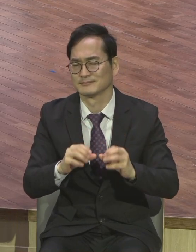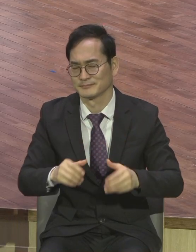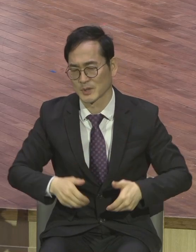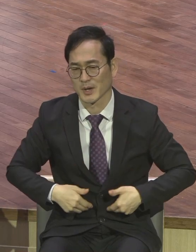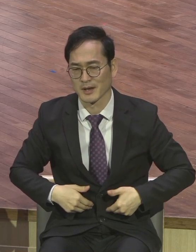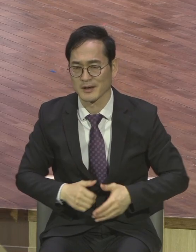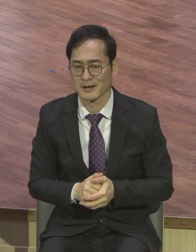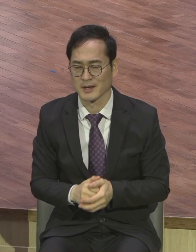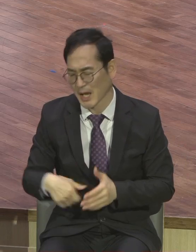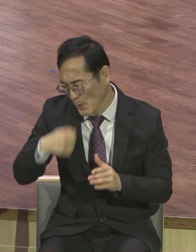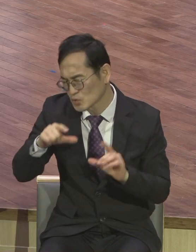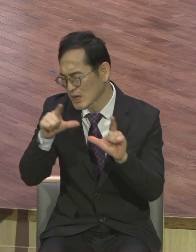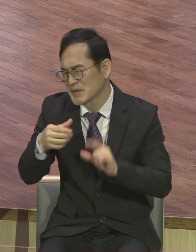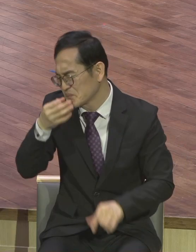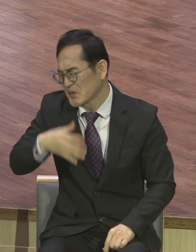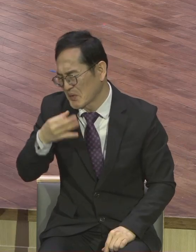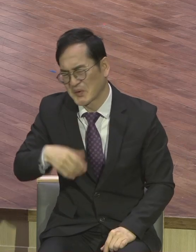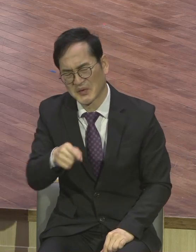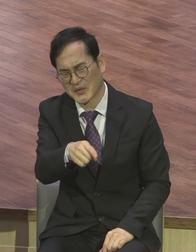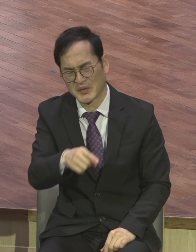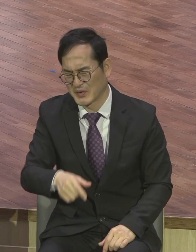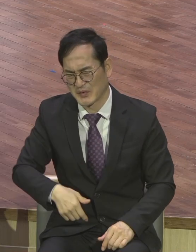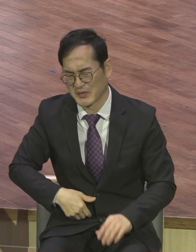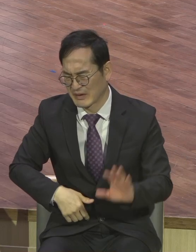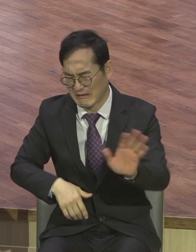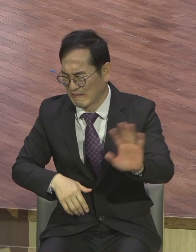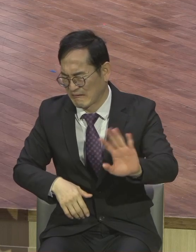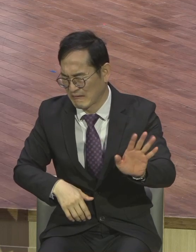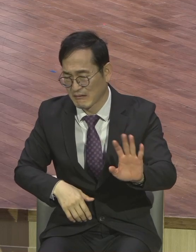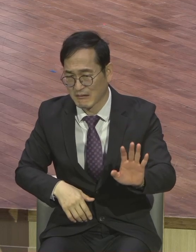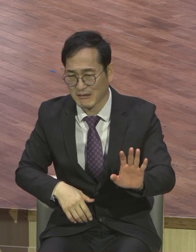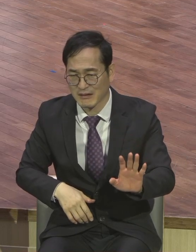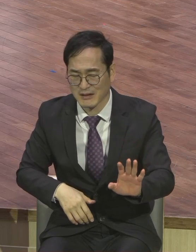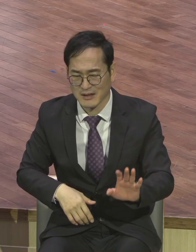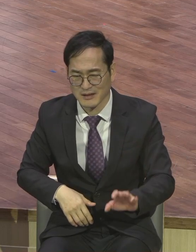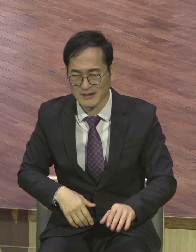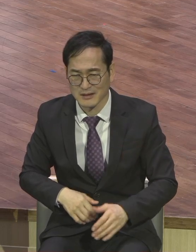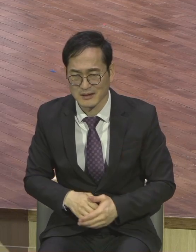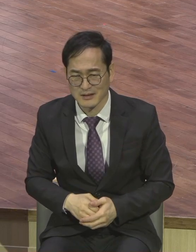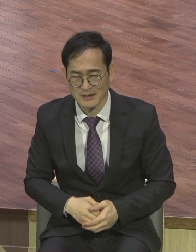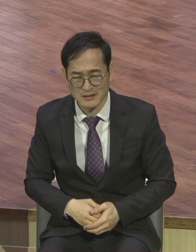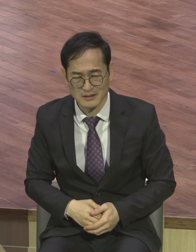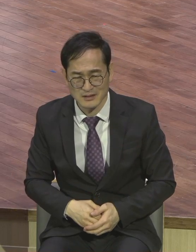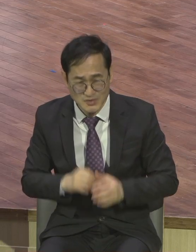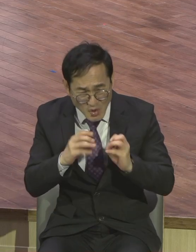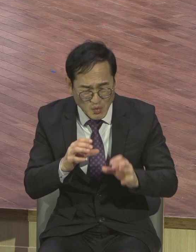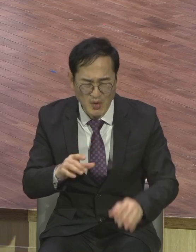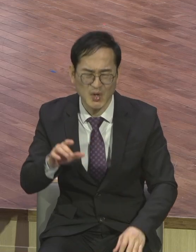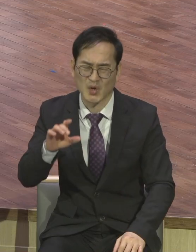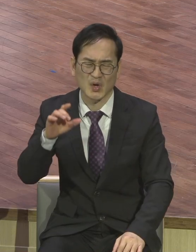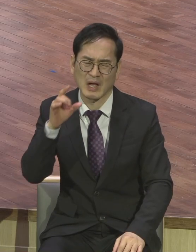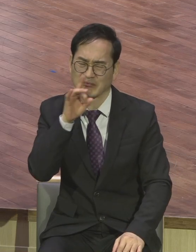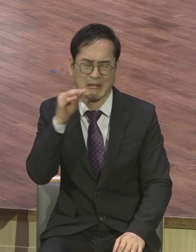힘들어 전전건강 이렇게 살아온 우리가 다른 나라 다른 사람이었어 이거는 성령의 감동이 아니면